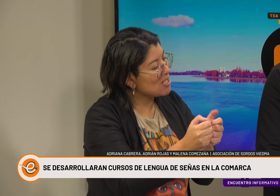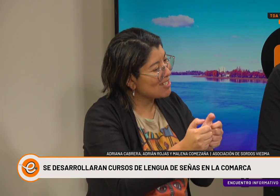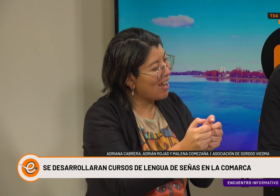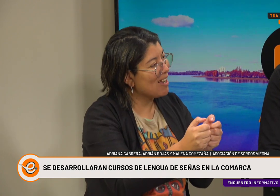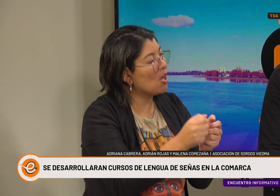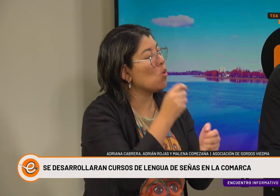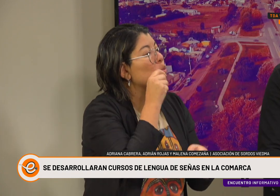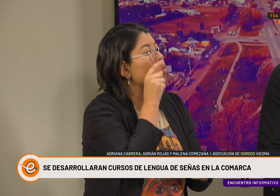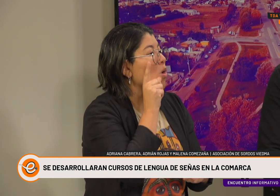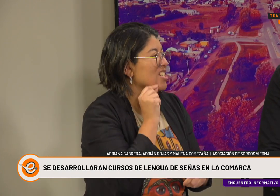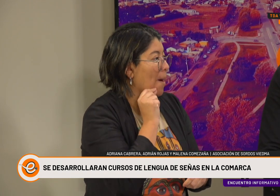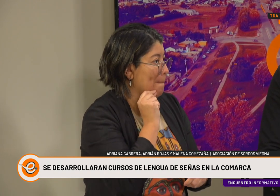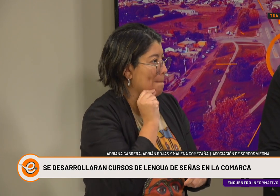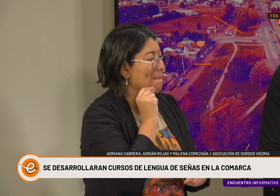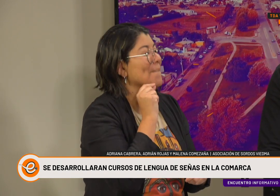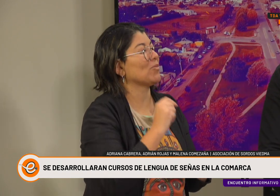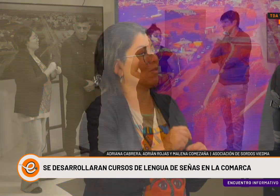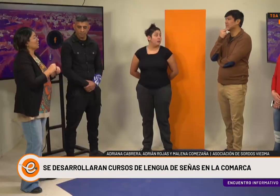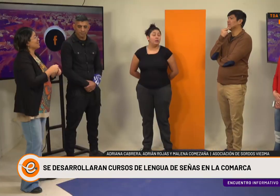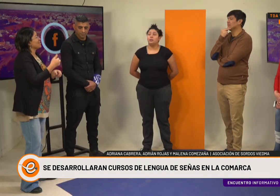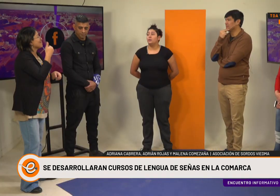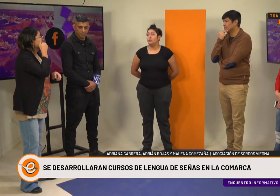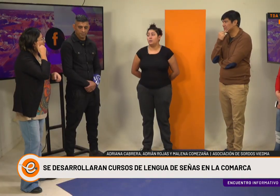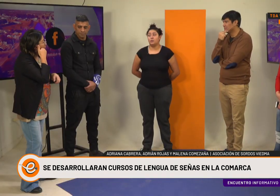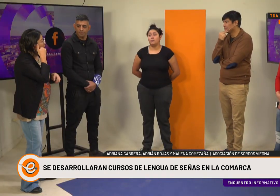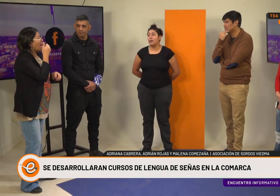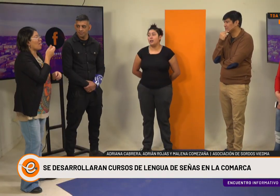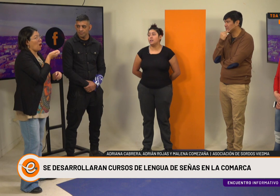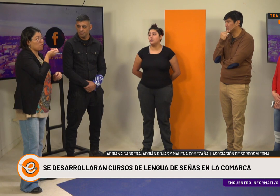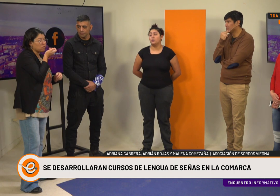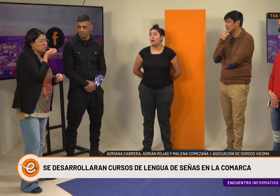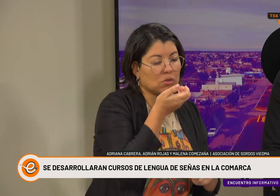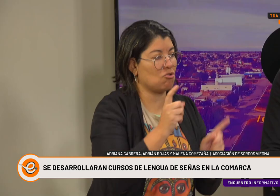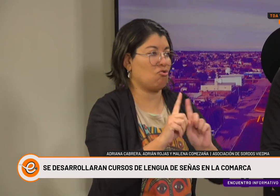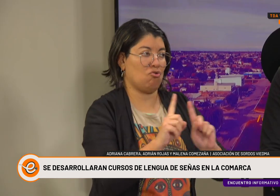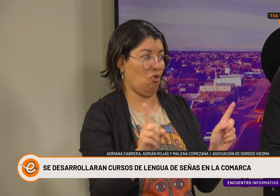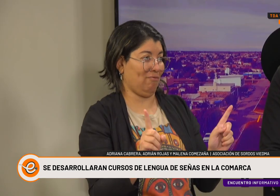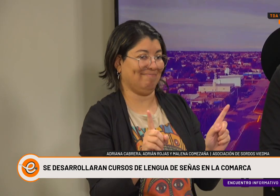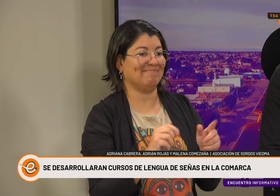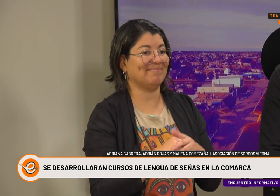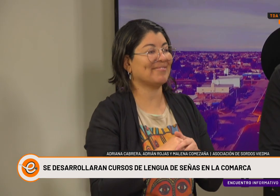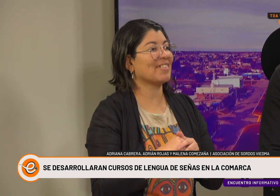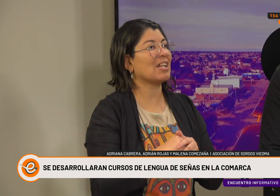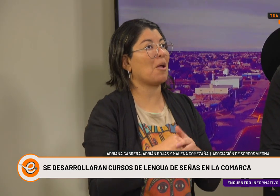Solamente mensajes escritos de WhatsApp. No llamadas, no audios.